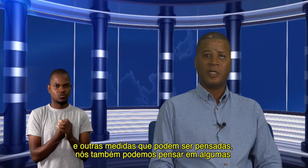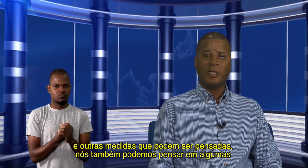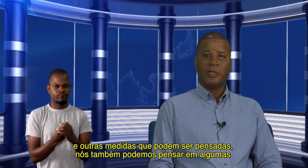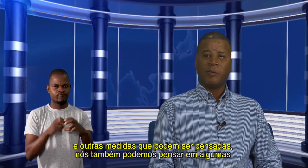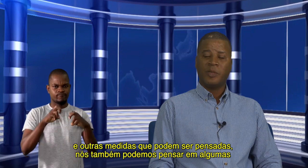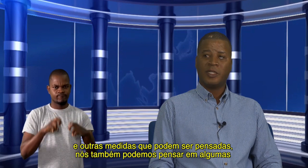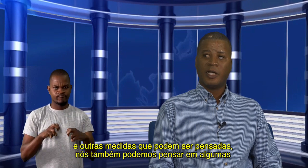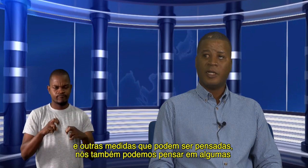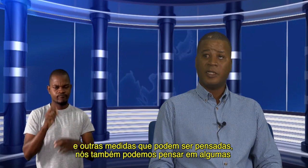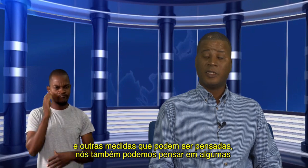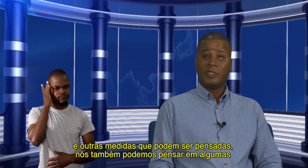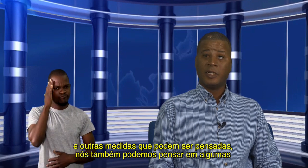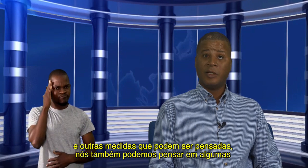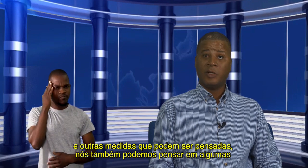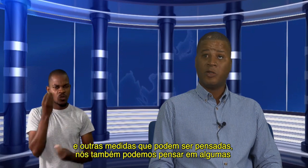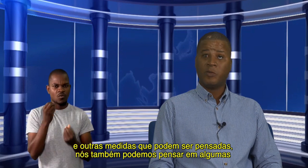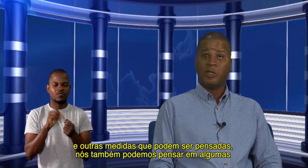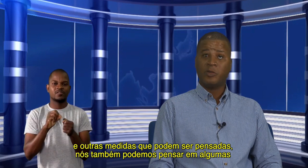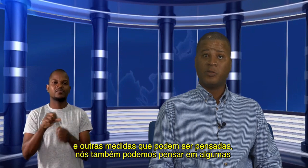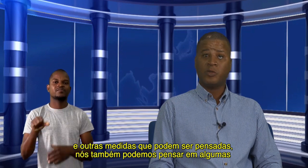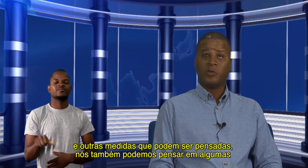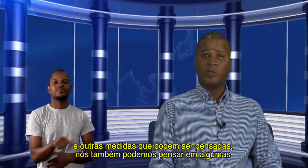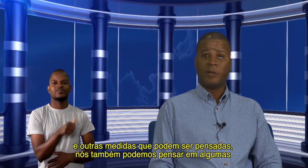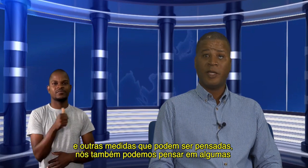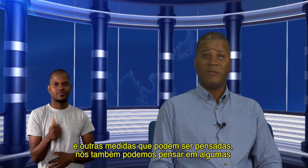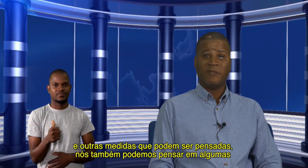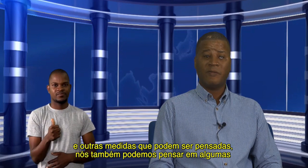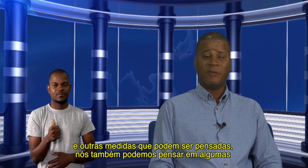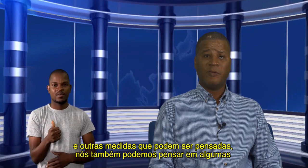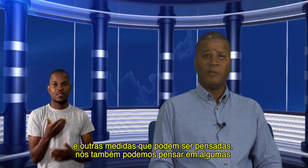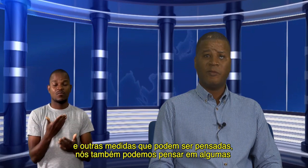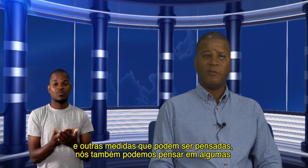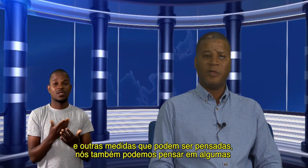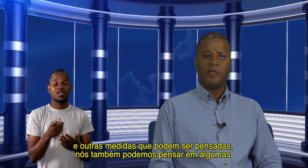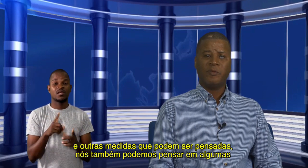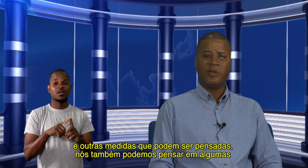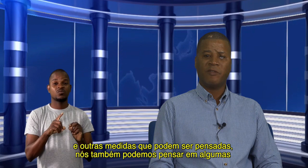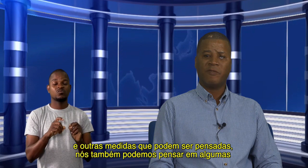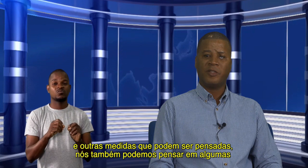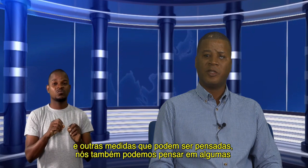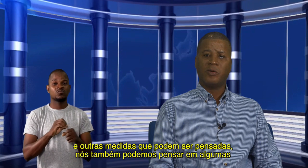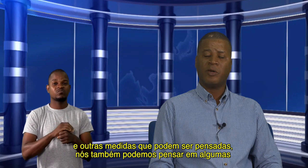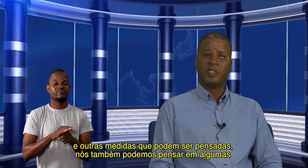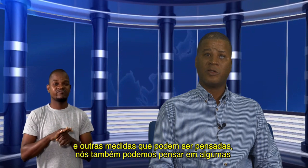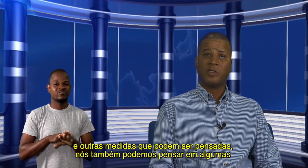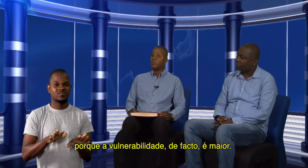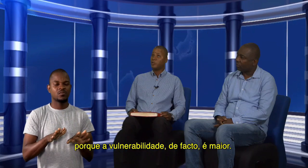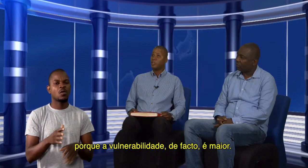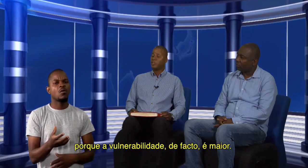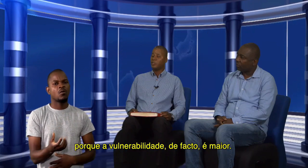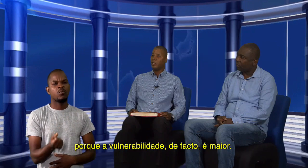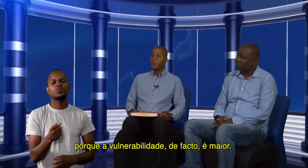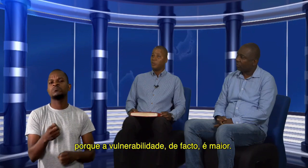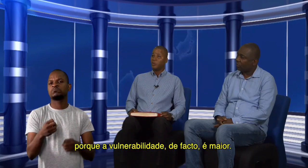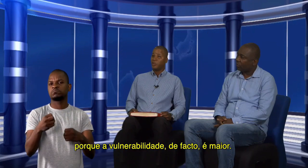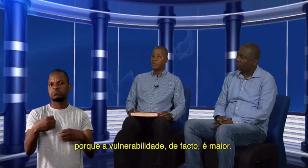pensadas, etc., e nós podemos junto também ir refletindo quais são as melhores, porque